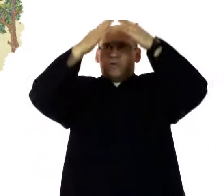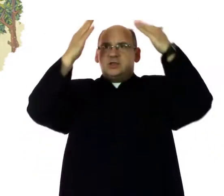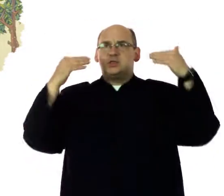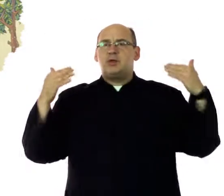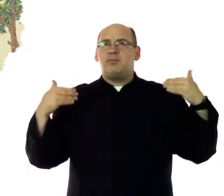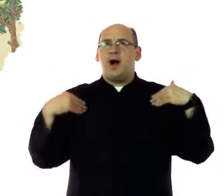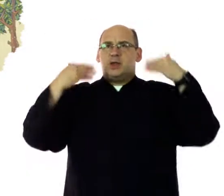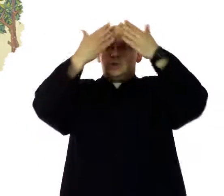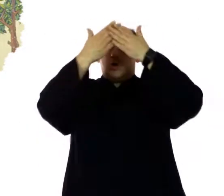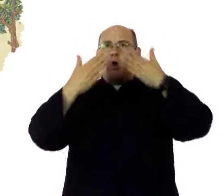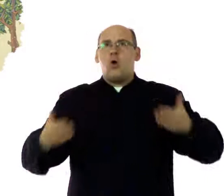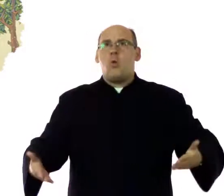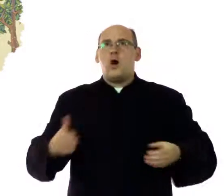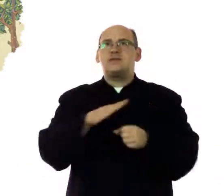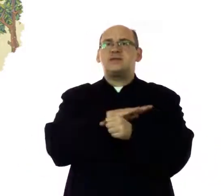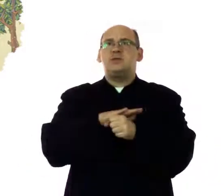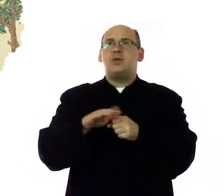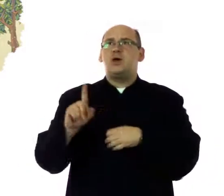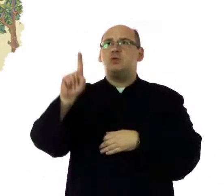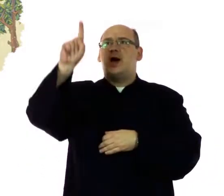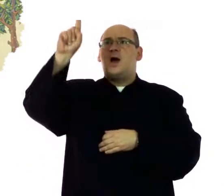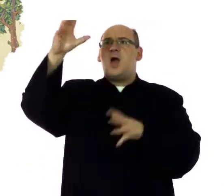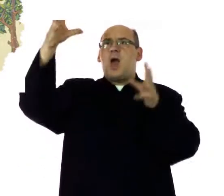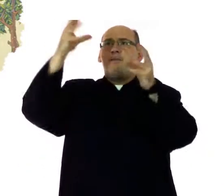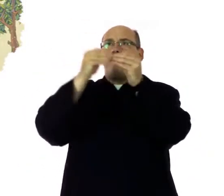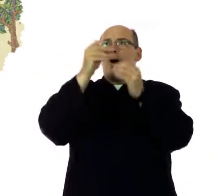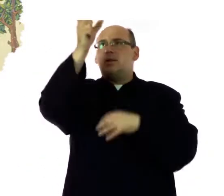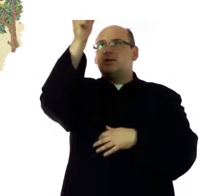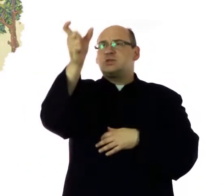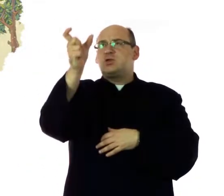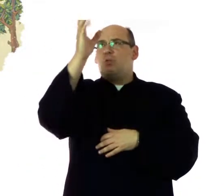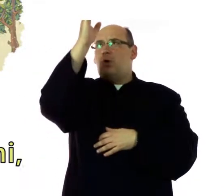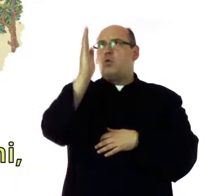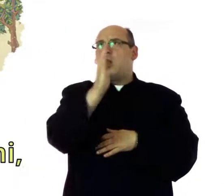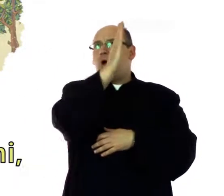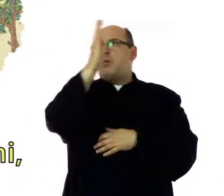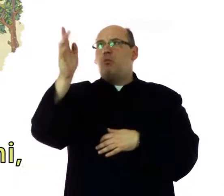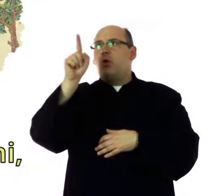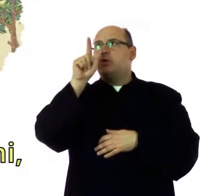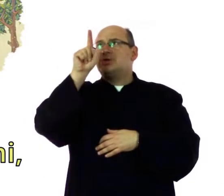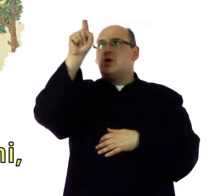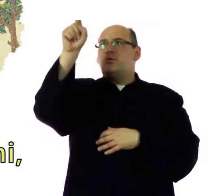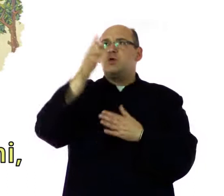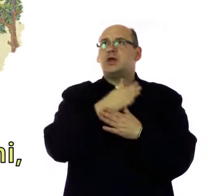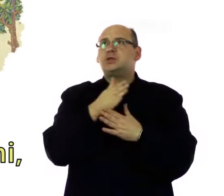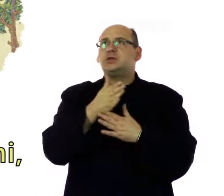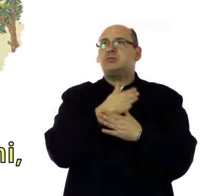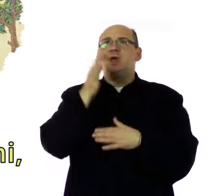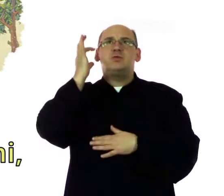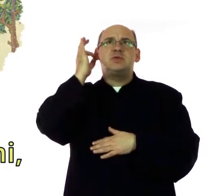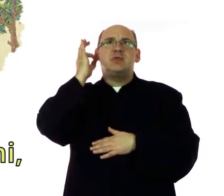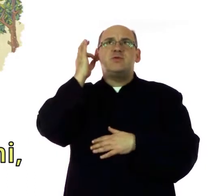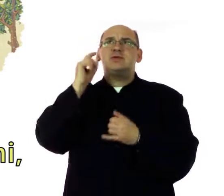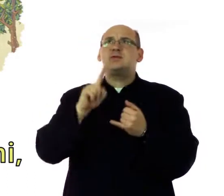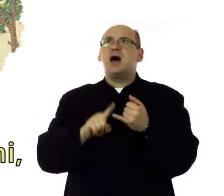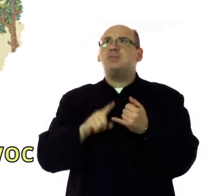Zdrowaś Mario, łaski pełna, Pan z Tobą, błogosławionaś